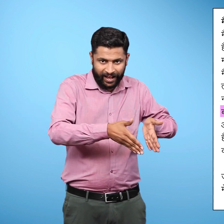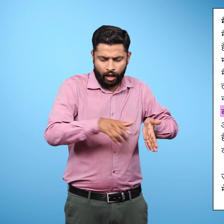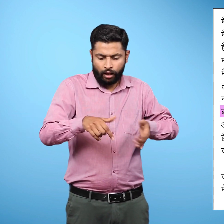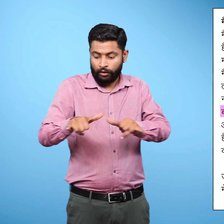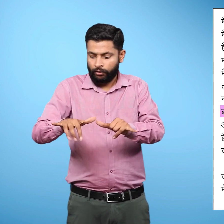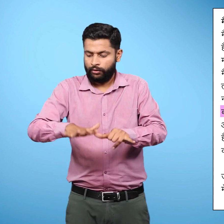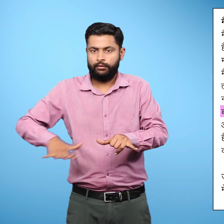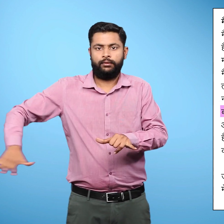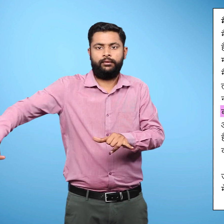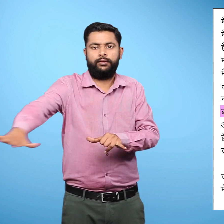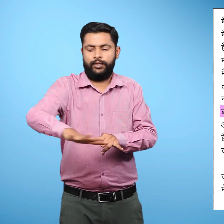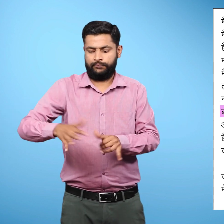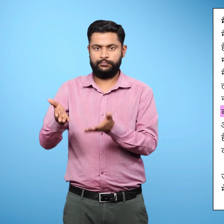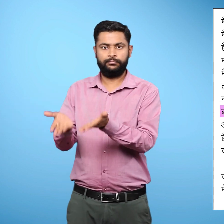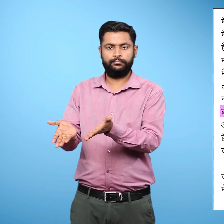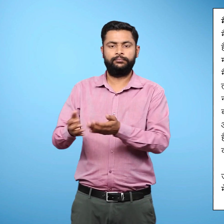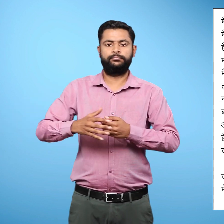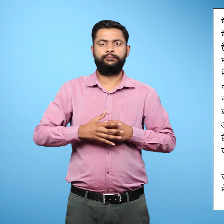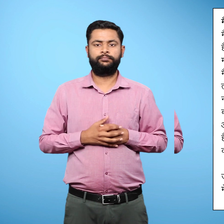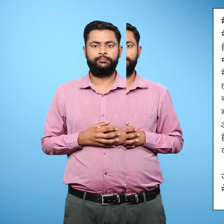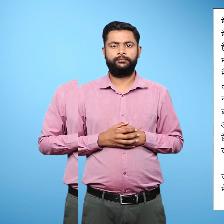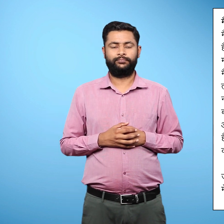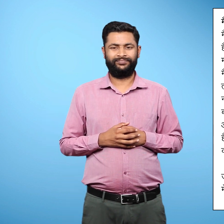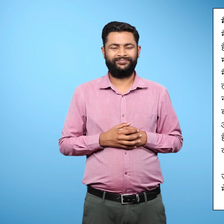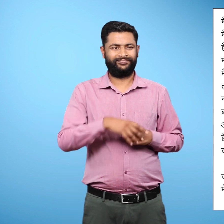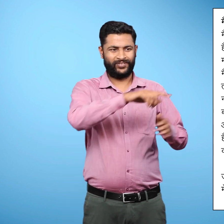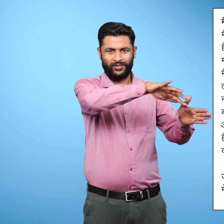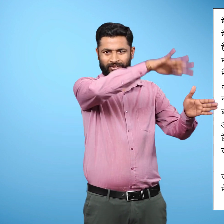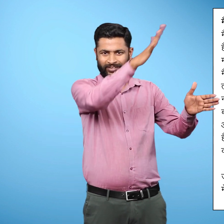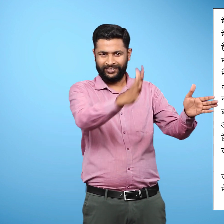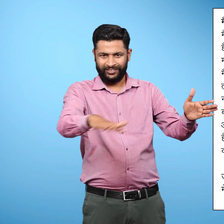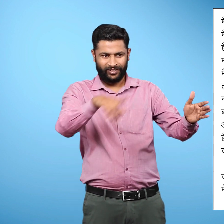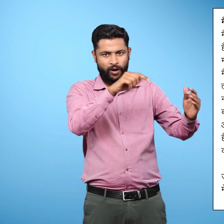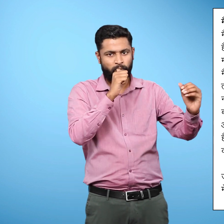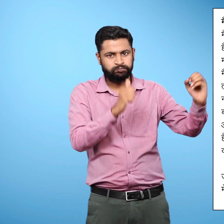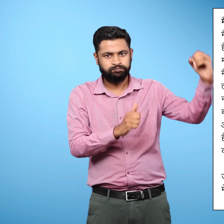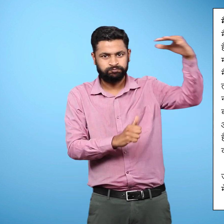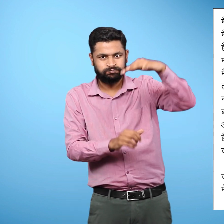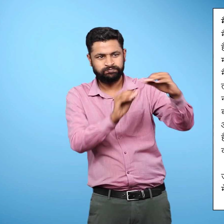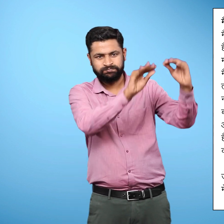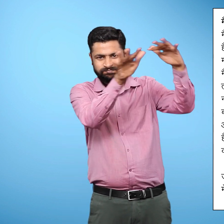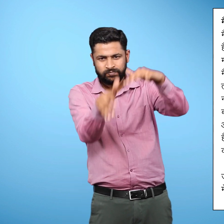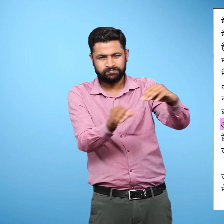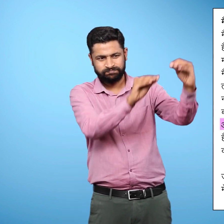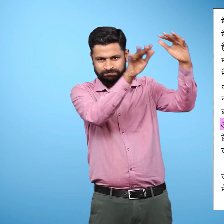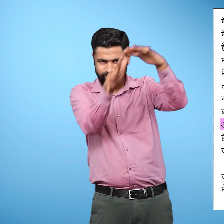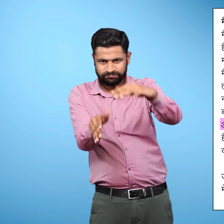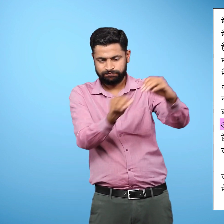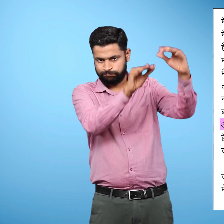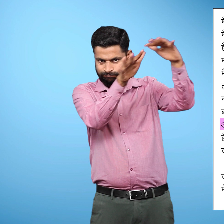हैं। नदियां परवतों के ढालों पर नीचे की ओर बहती हैं।